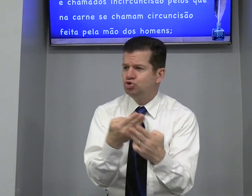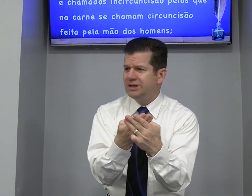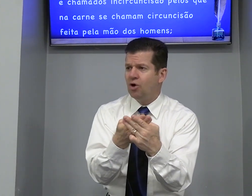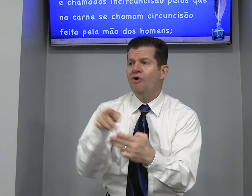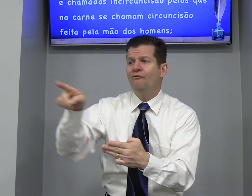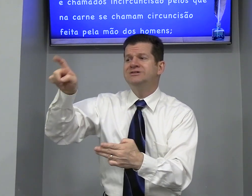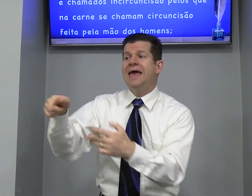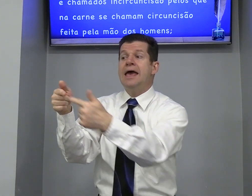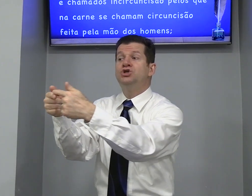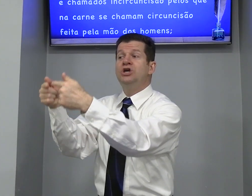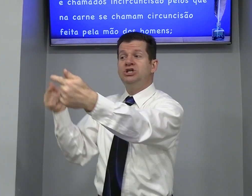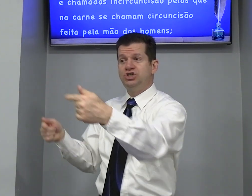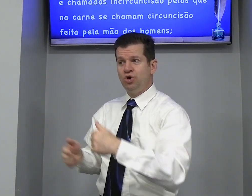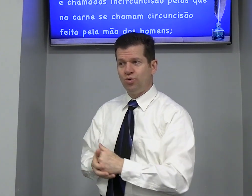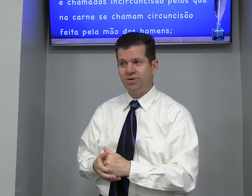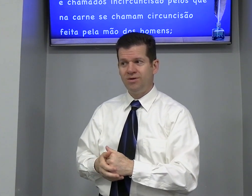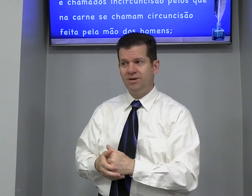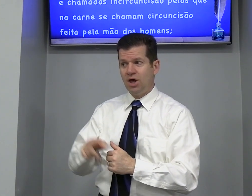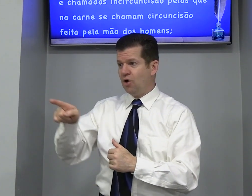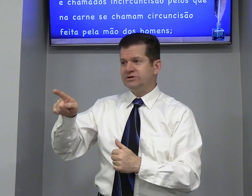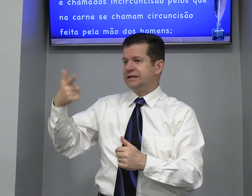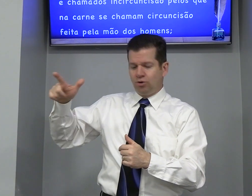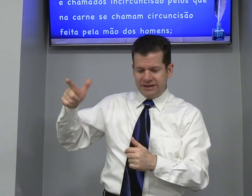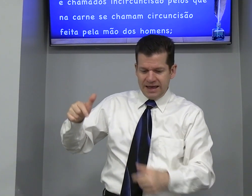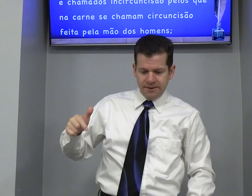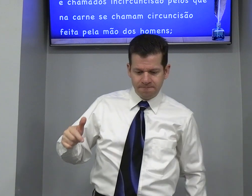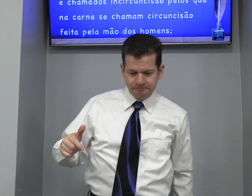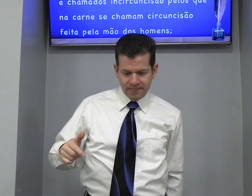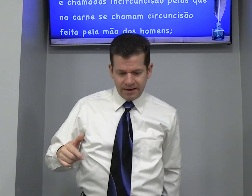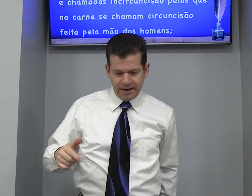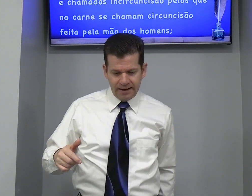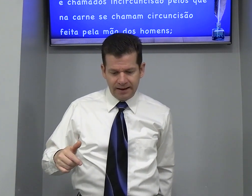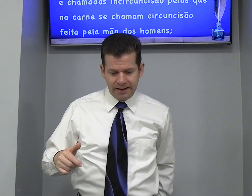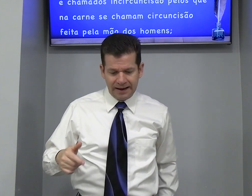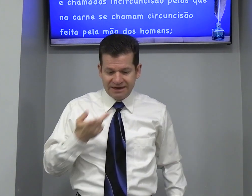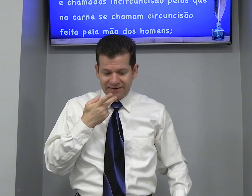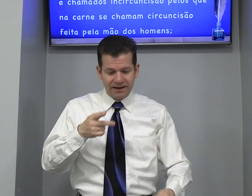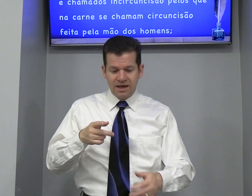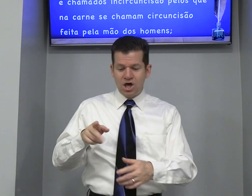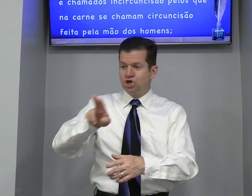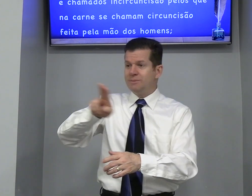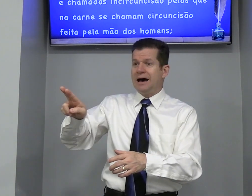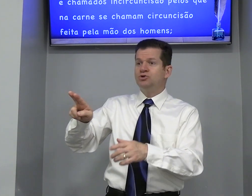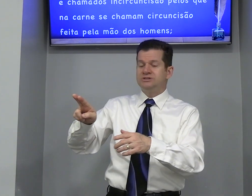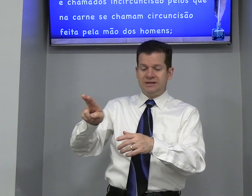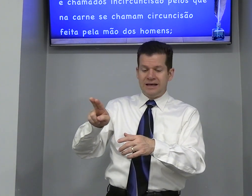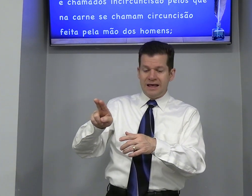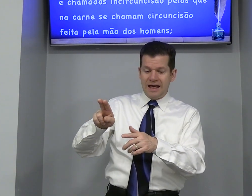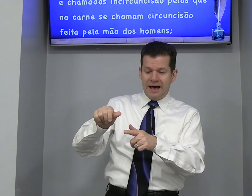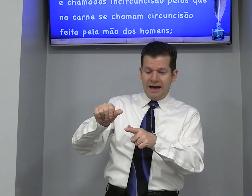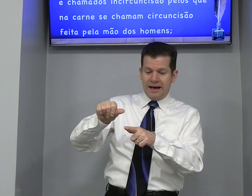judeu Você é gentil Você não tem Aqui fala Chamados A